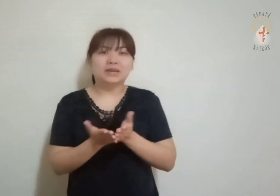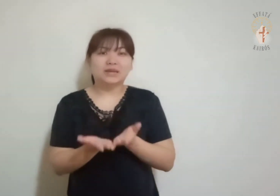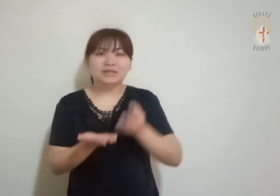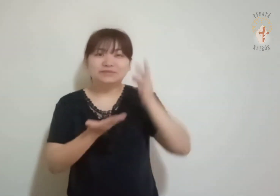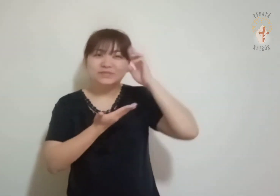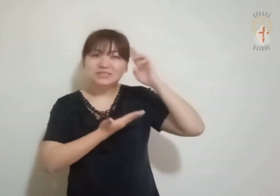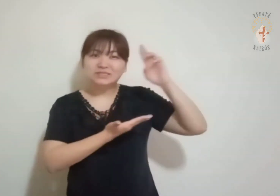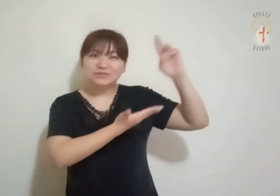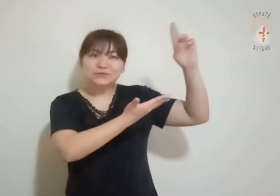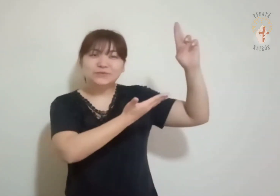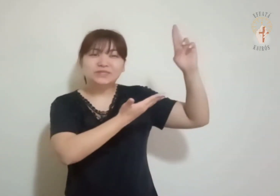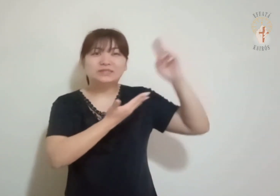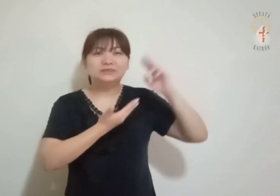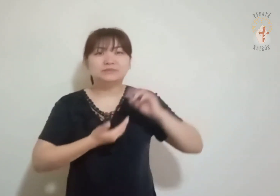Palavra do Senhor